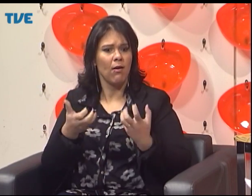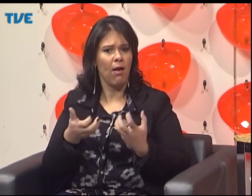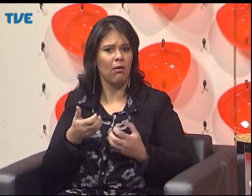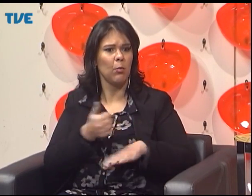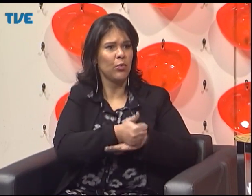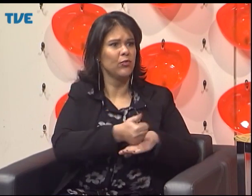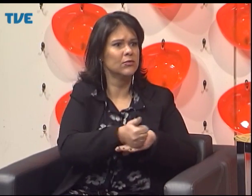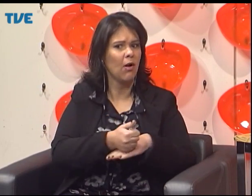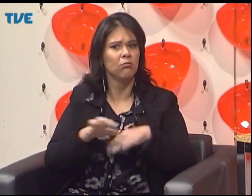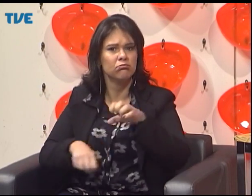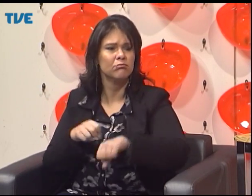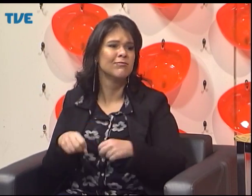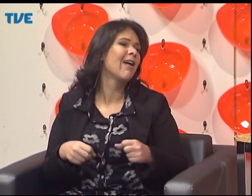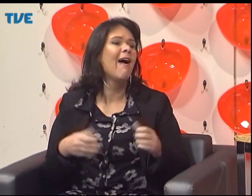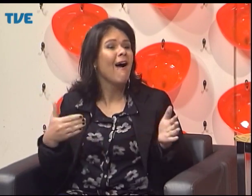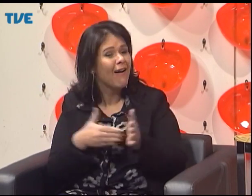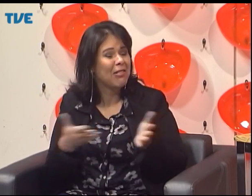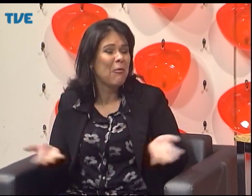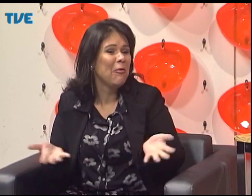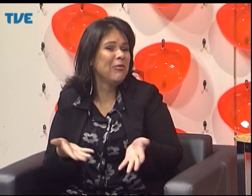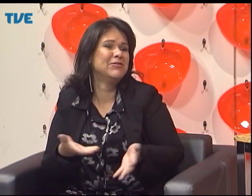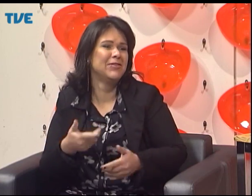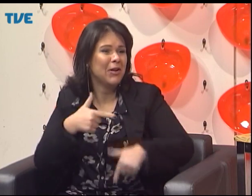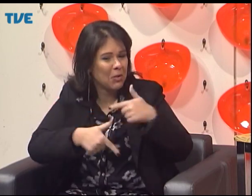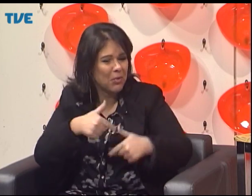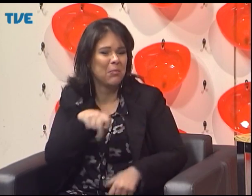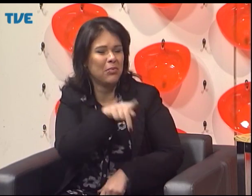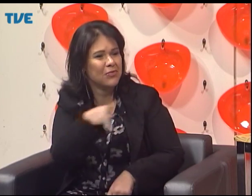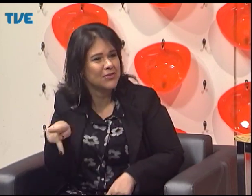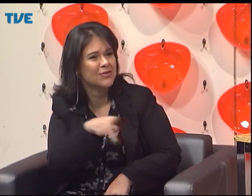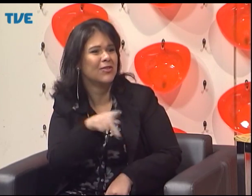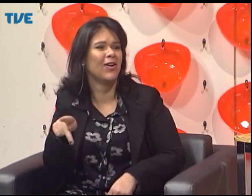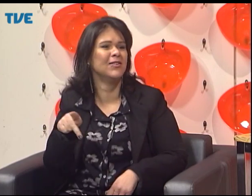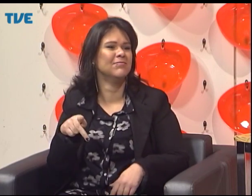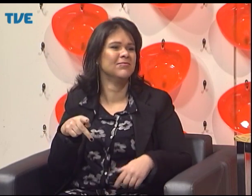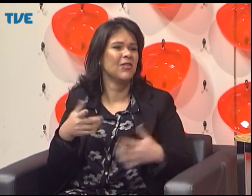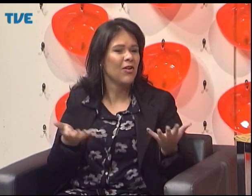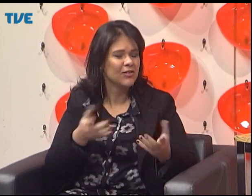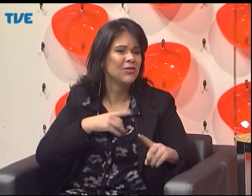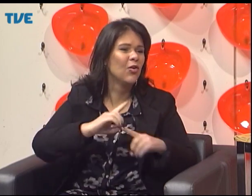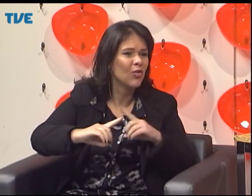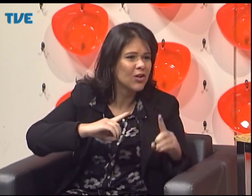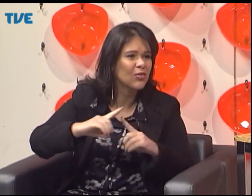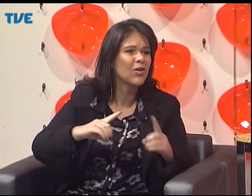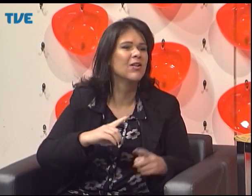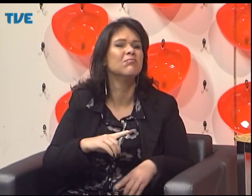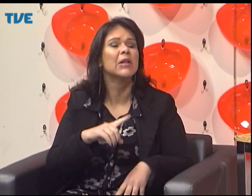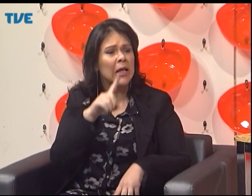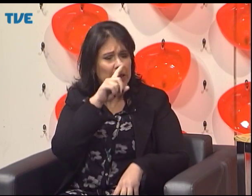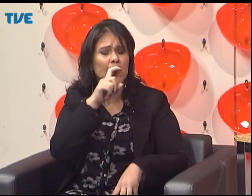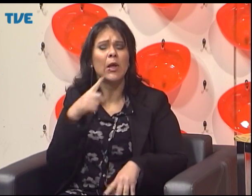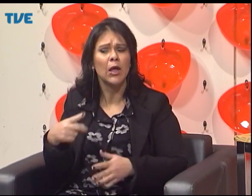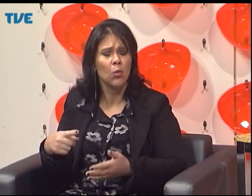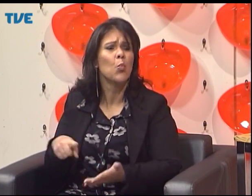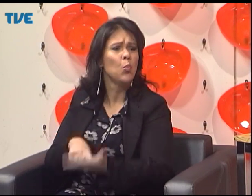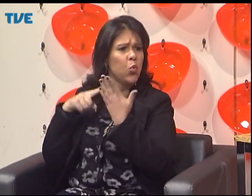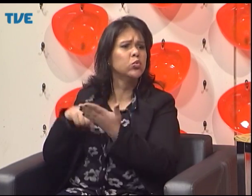com quem esse surdo tem contato, com quem ele tem relação. Hoje, eu também